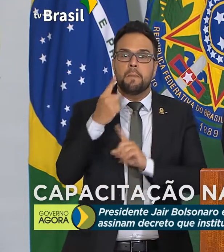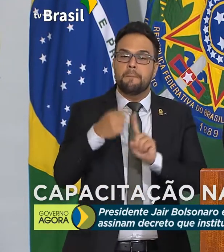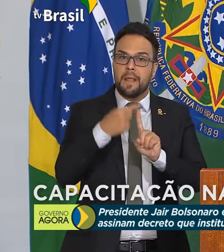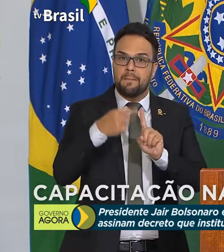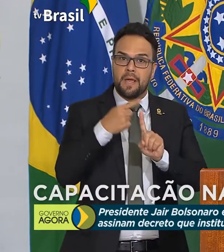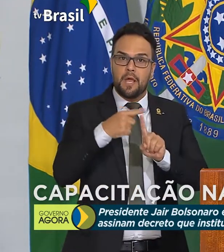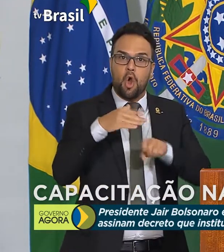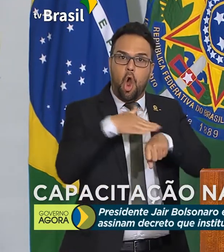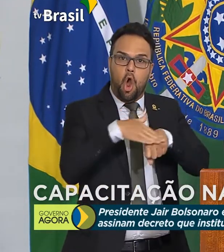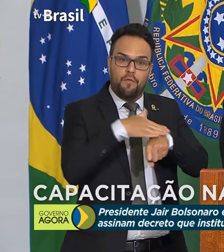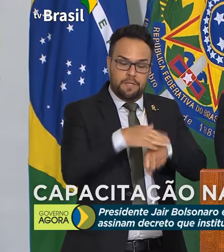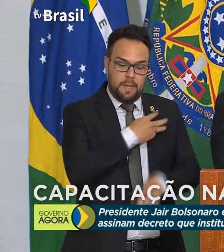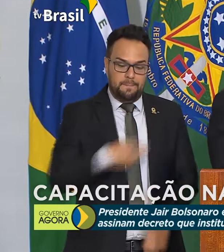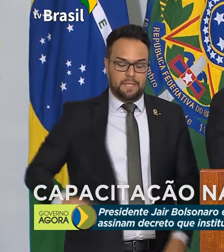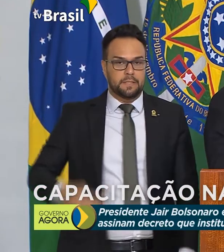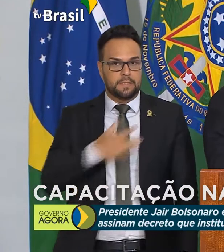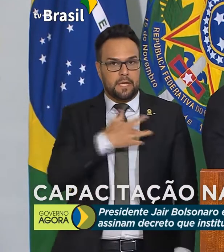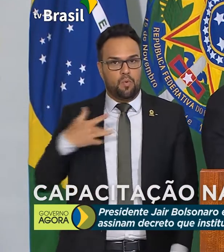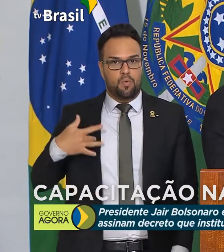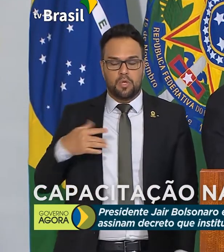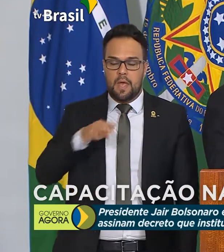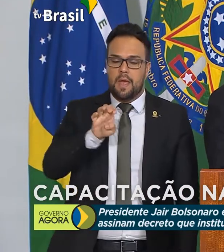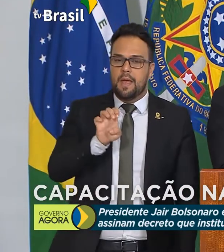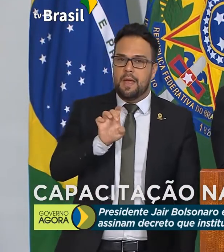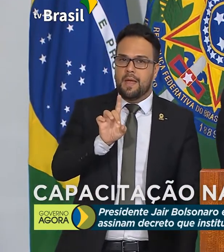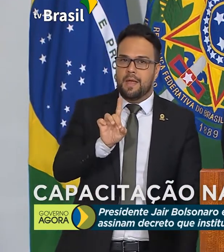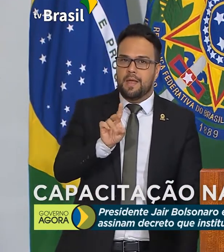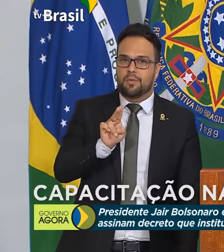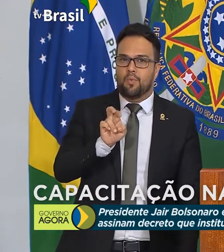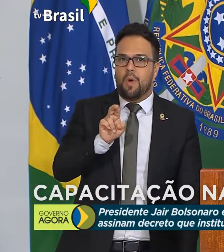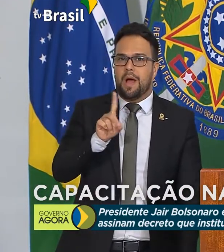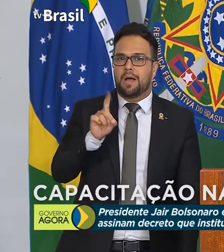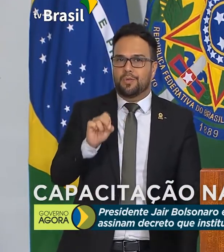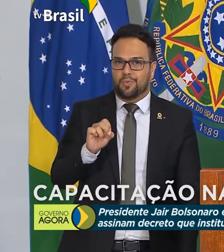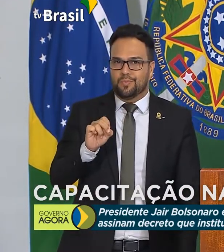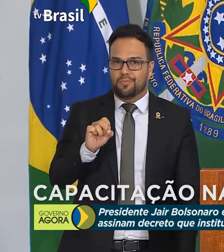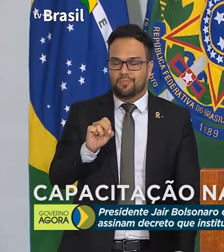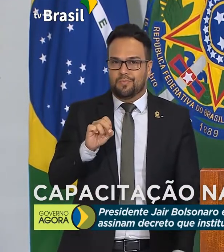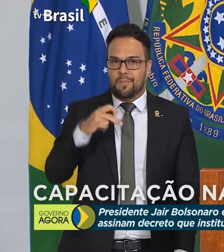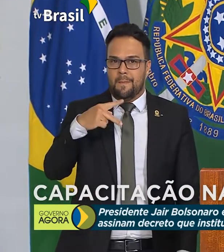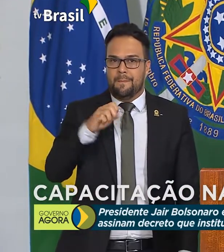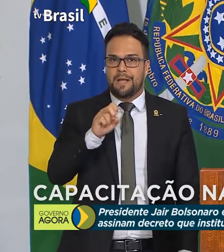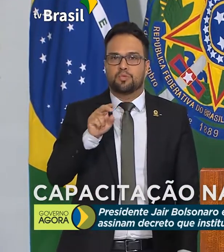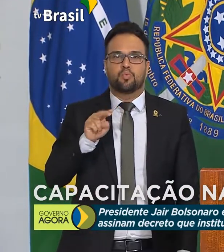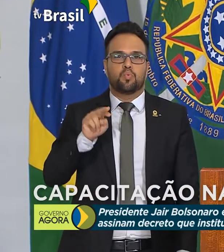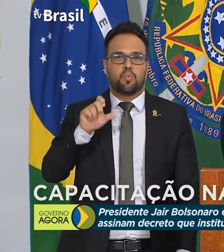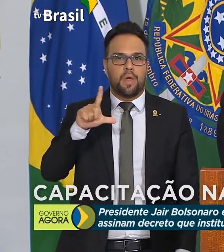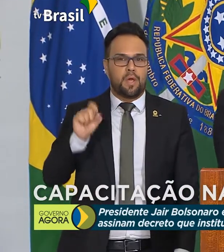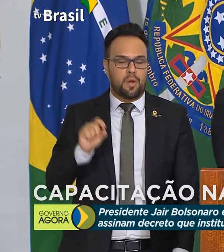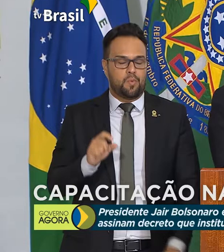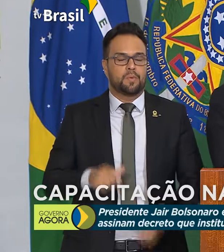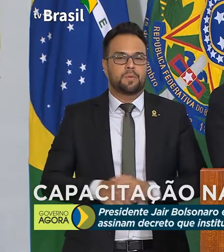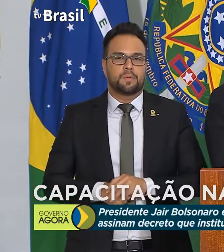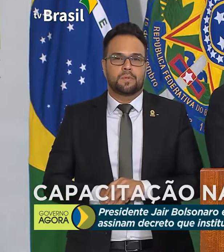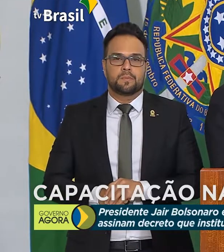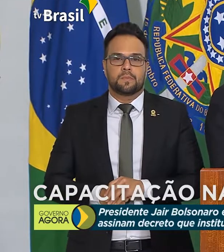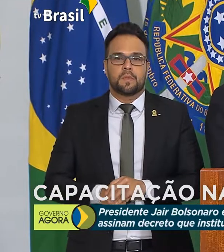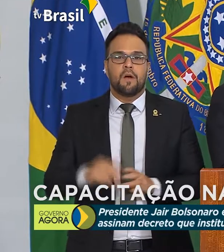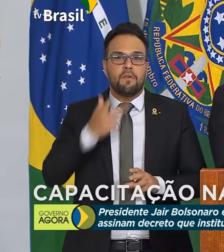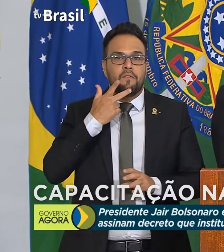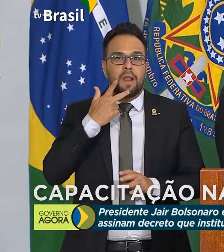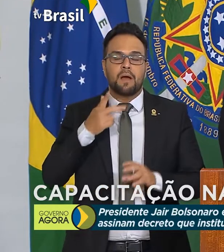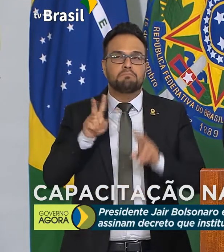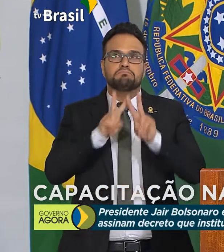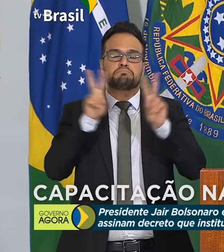senhor Eduardo Pazuello, o nosso ministro da Saúde. Ninguém vem falar assim com o G comigo e não está